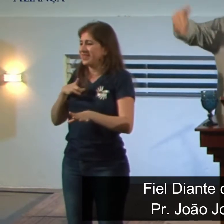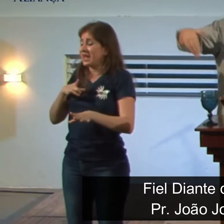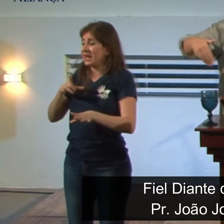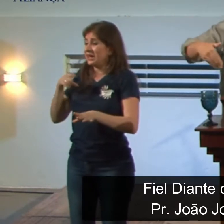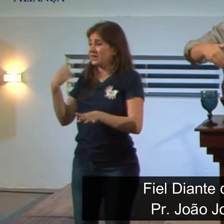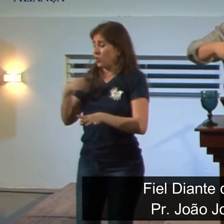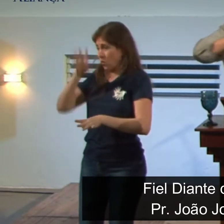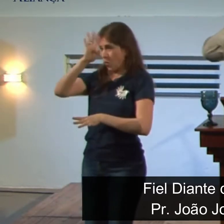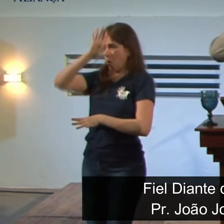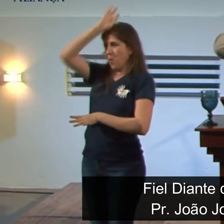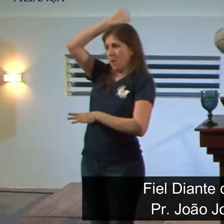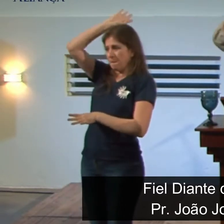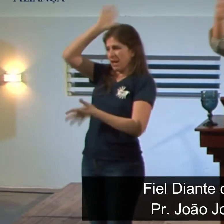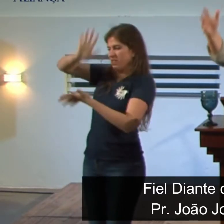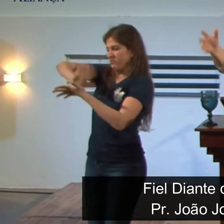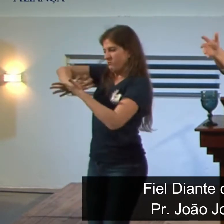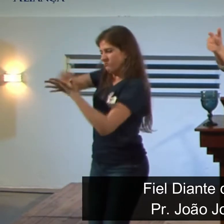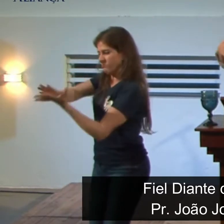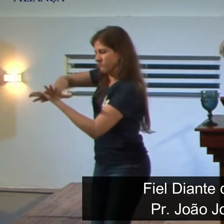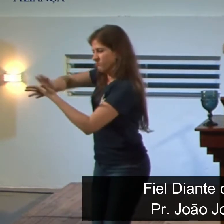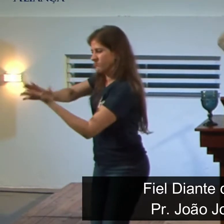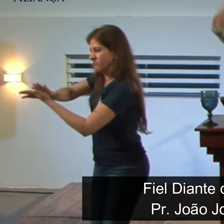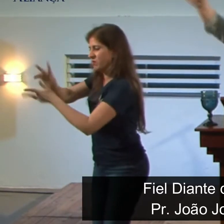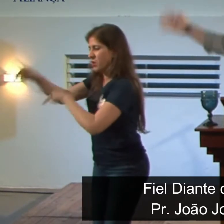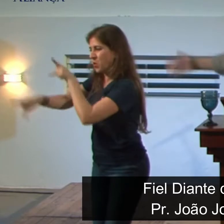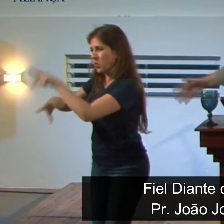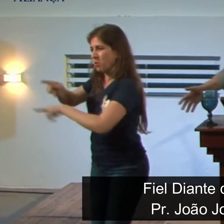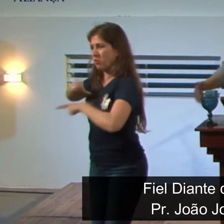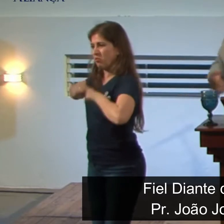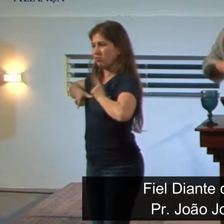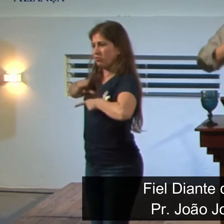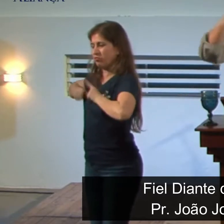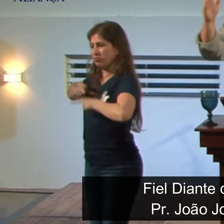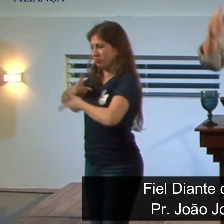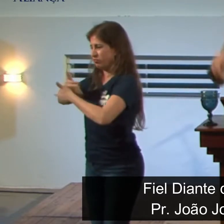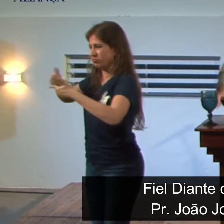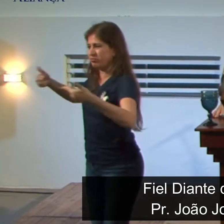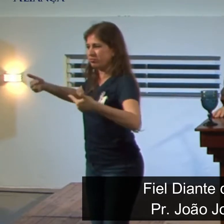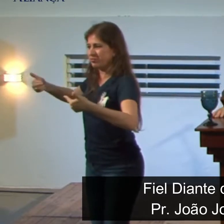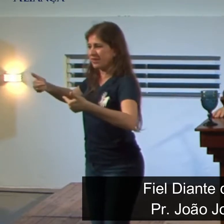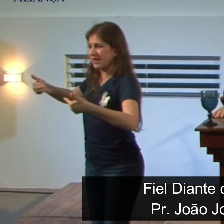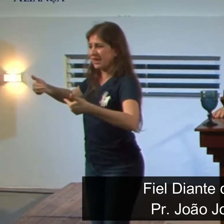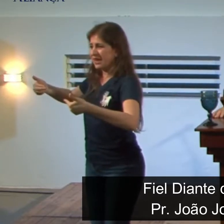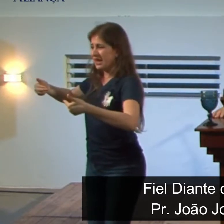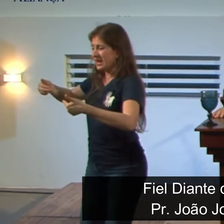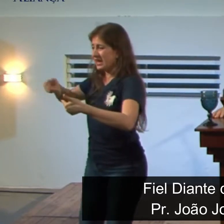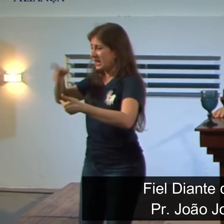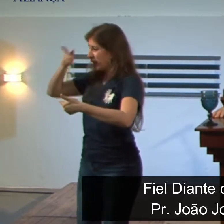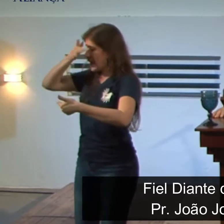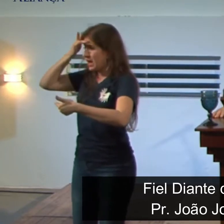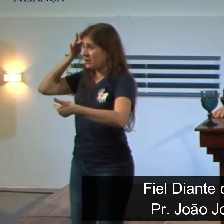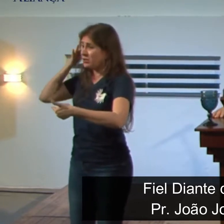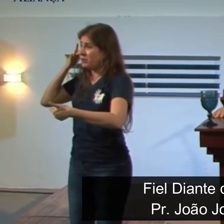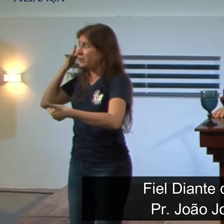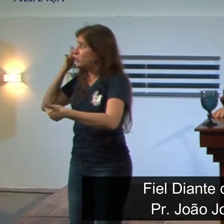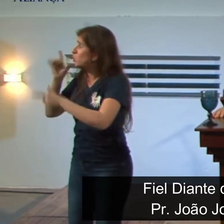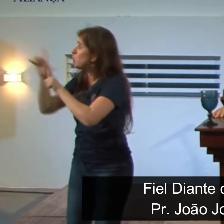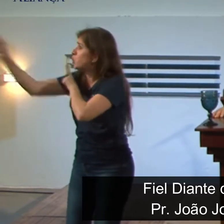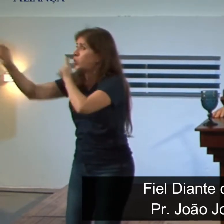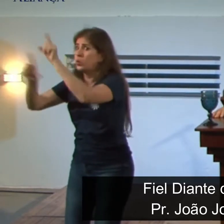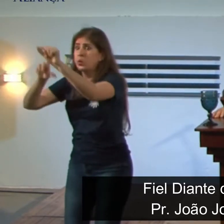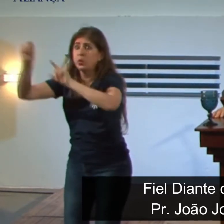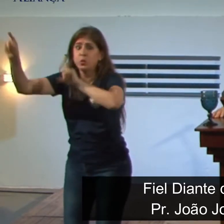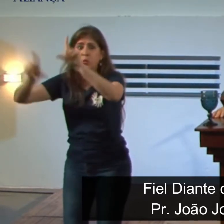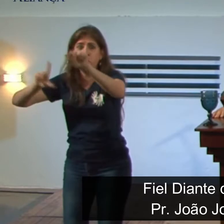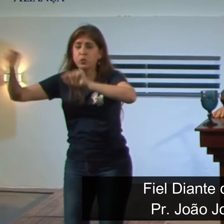do Império Romano no ano 70 e os judeus são desterrados e os crentes também judeus são desterrados da sua terra.